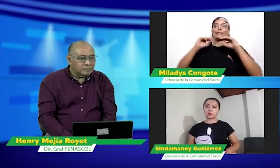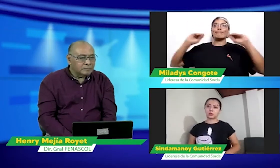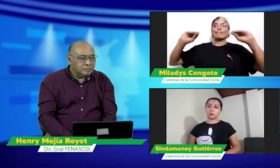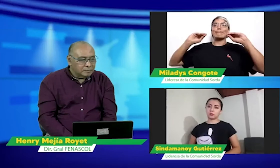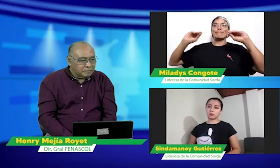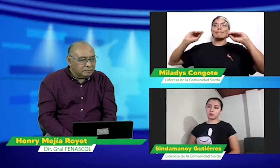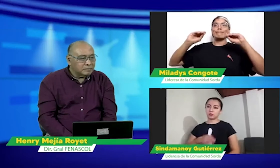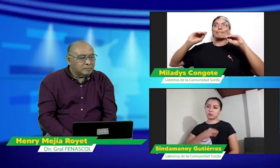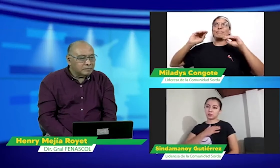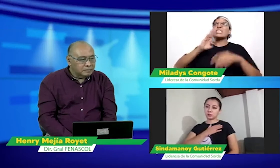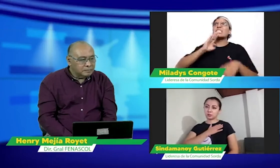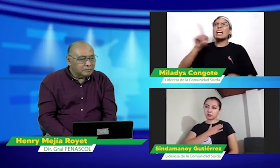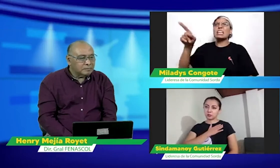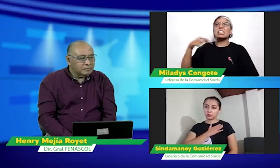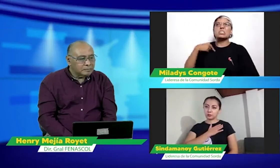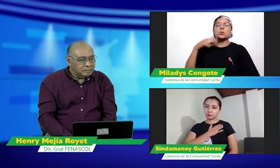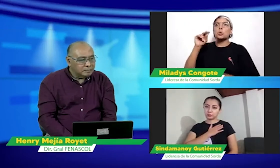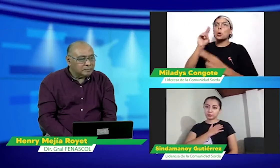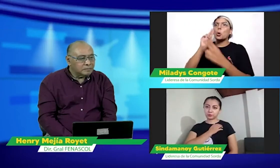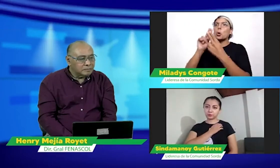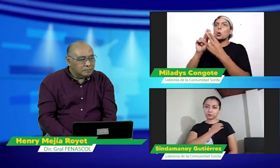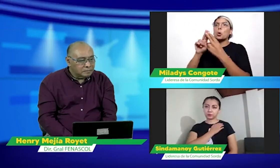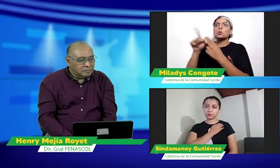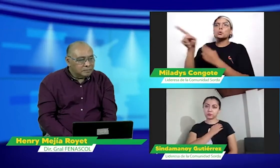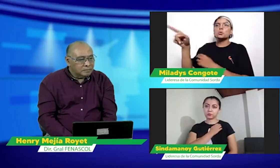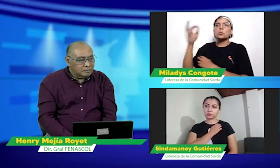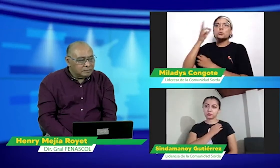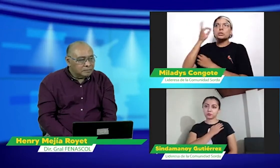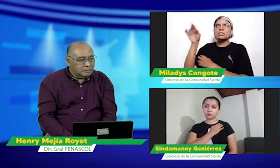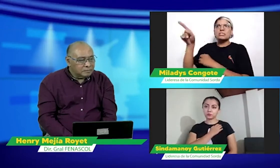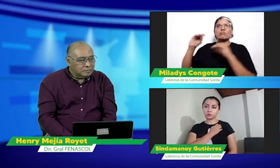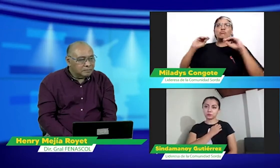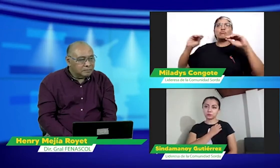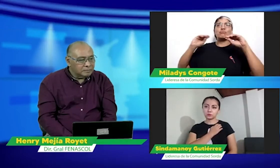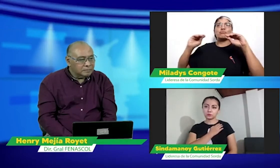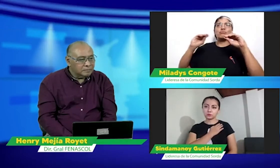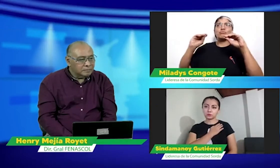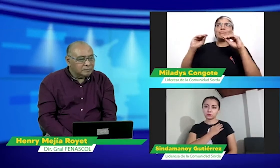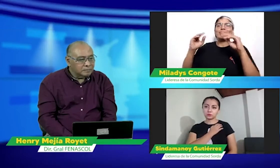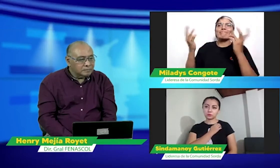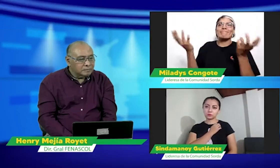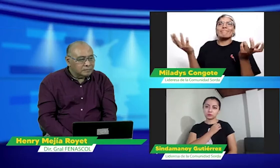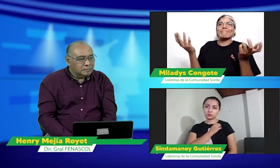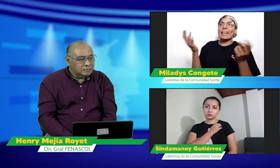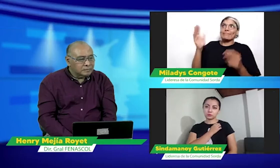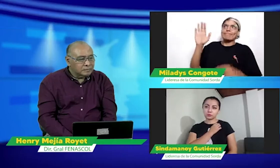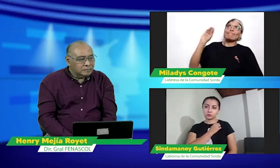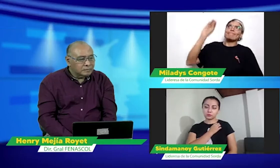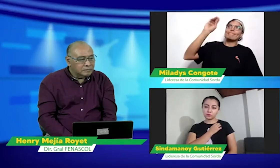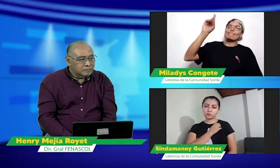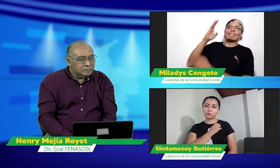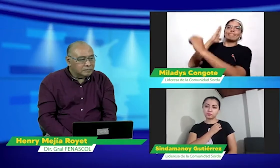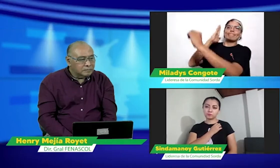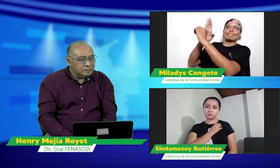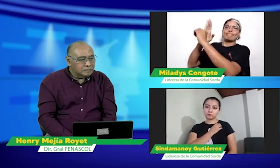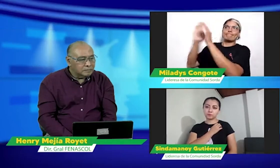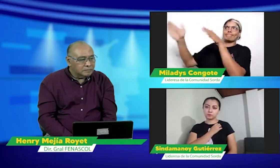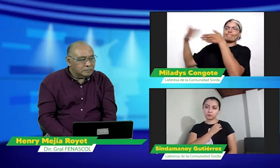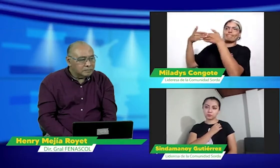así como en youtube vemos muchos oyentes enseñando lengua de señas que no los conozco